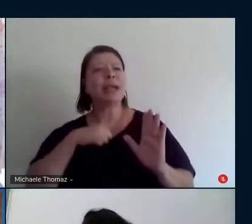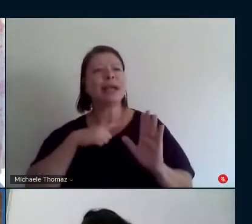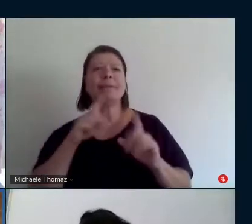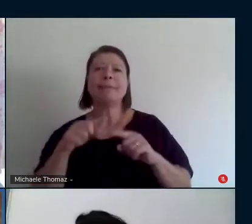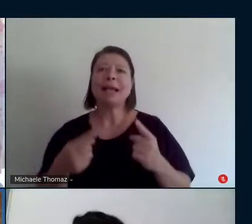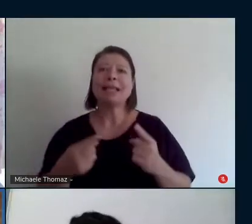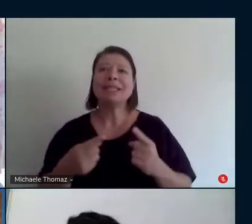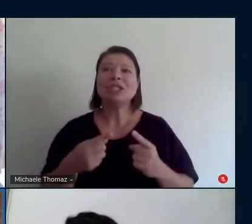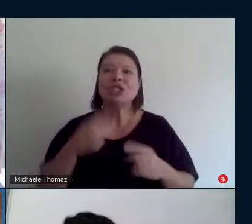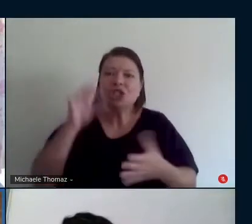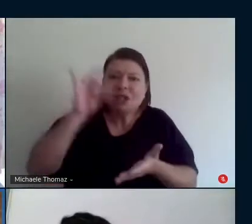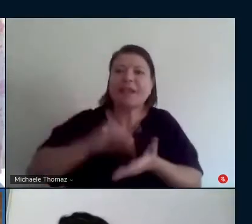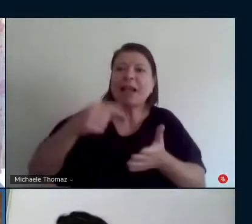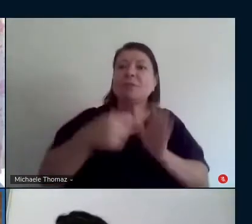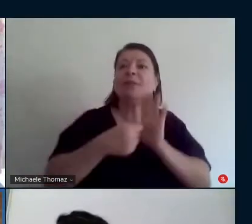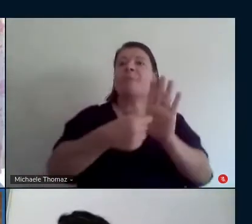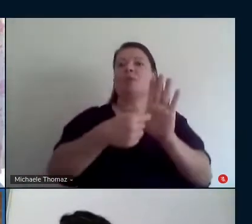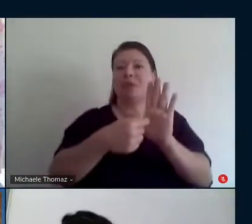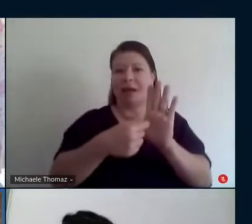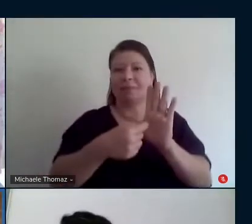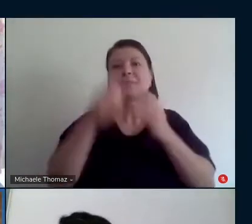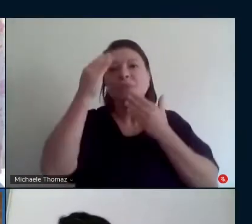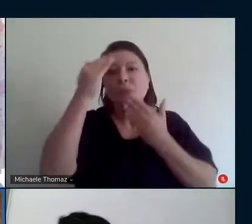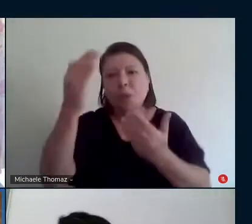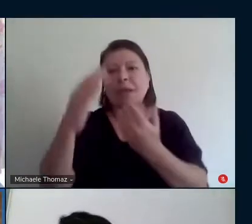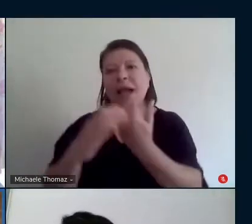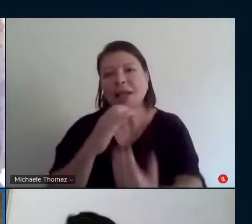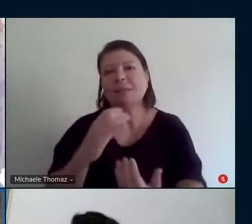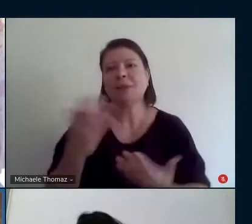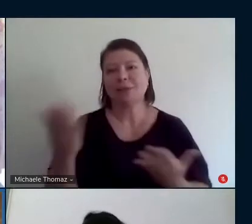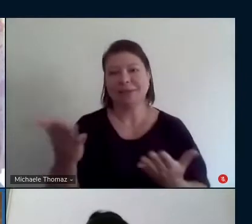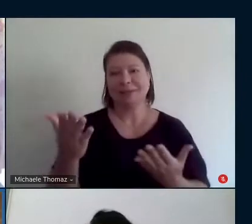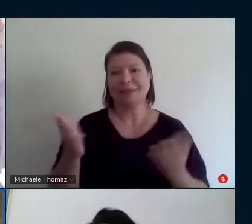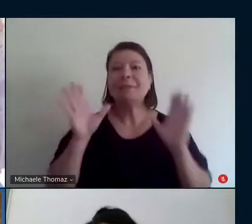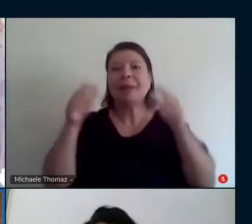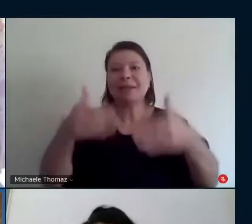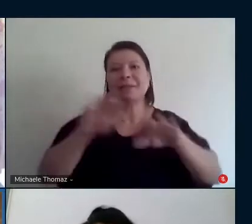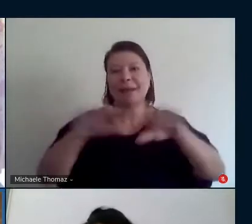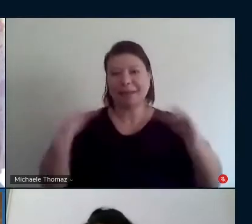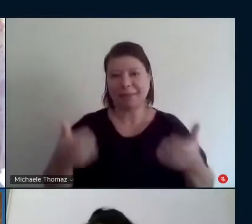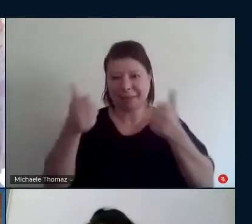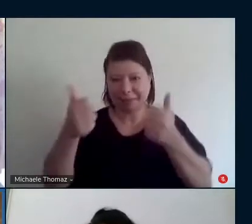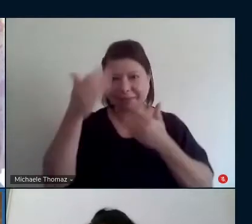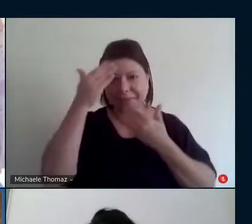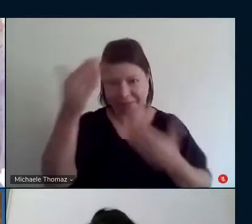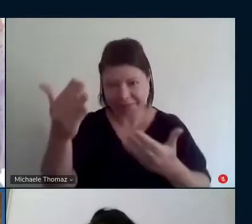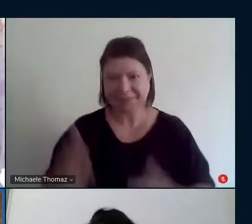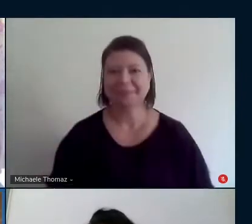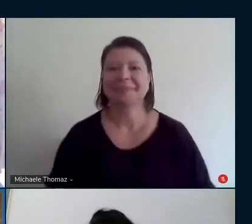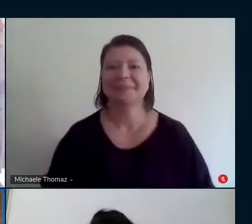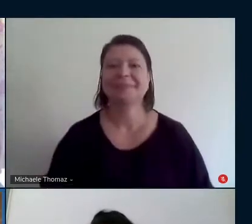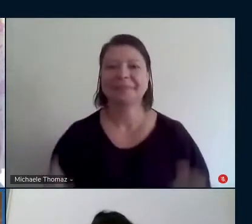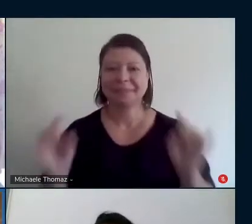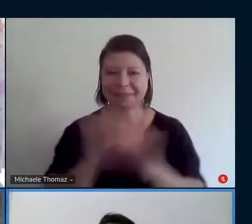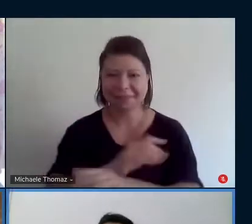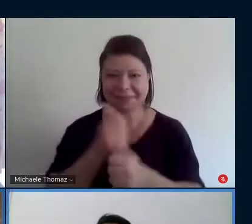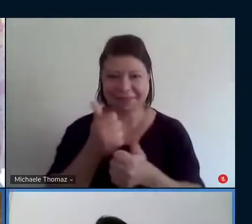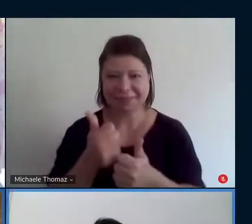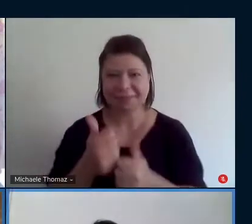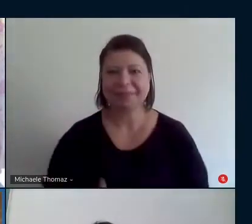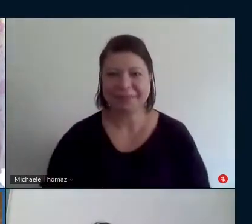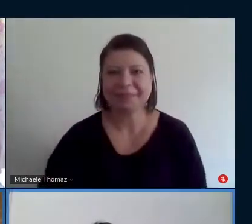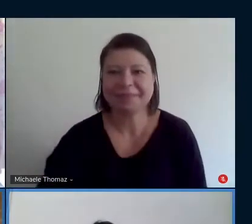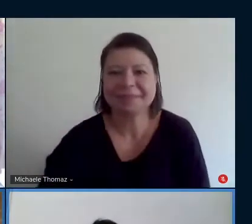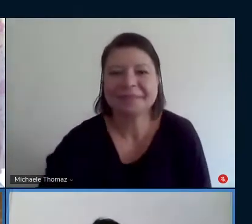Muitíssimo obrigado, viu, Carolina? Gratidão pela sua participação. Bom, vamos dar continuidade, então,